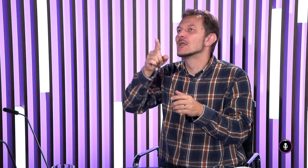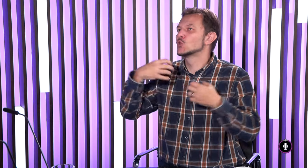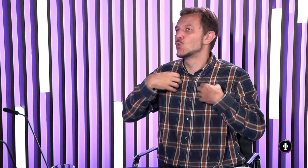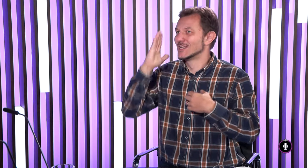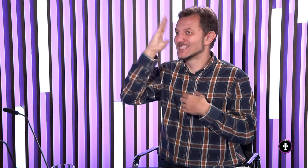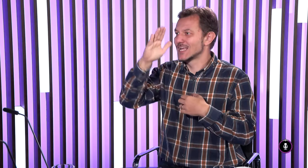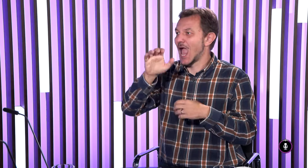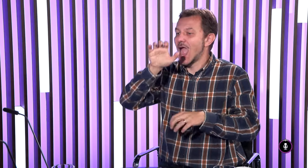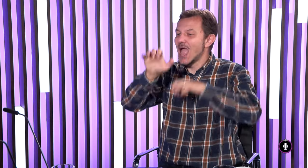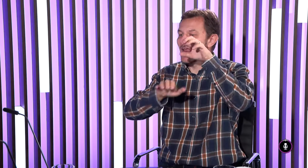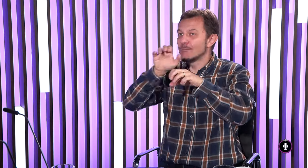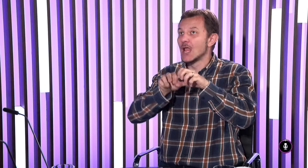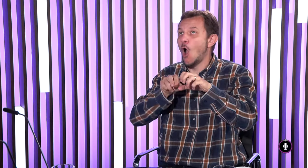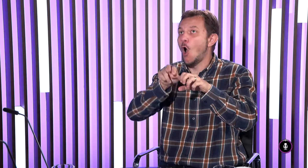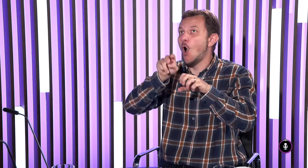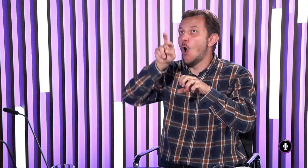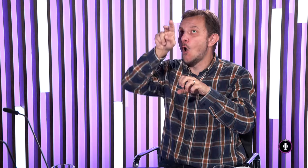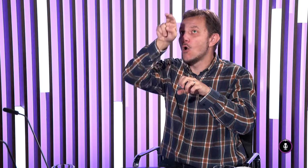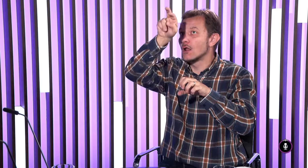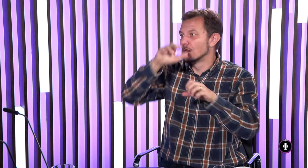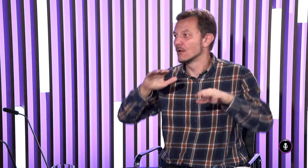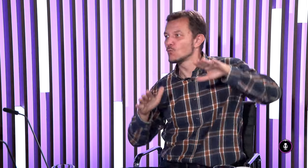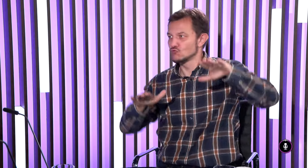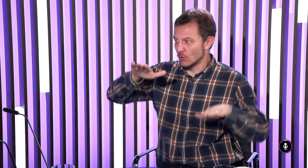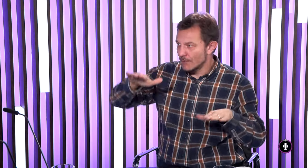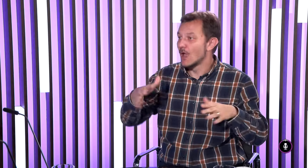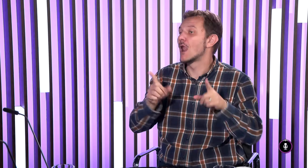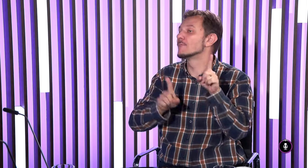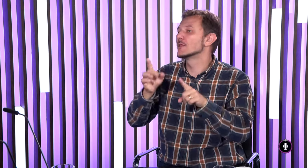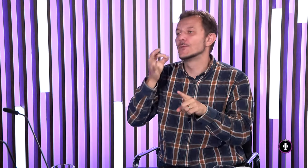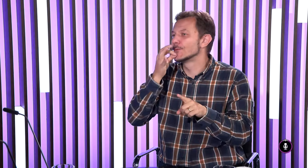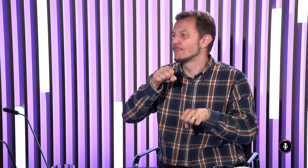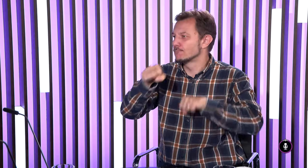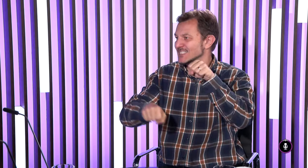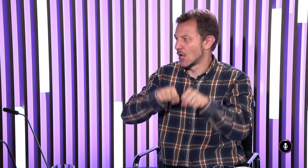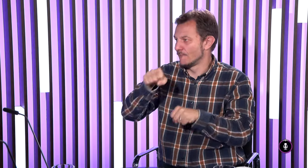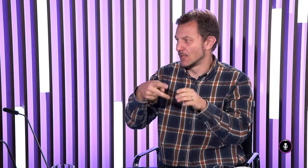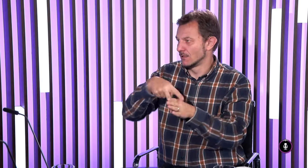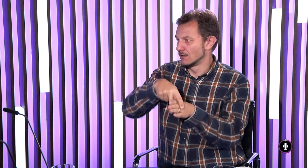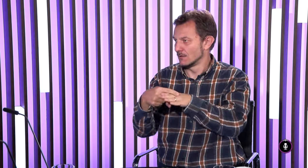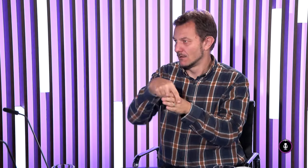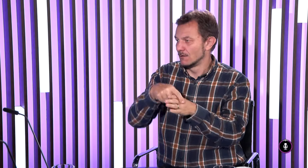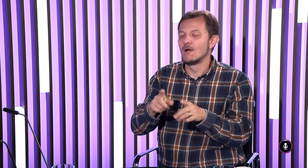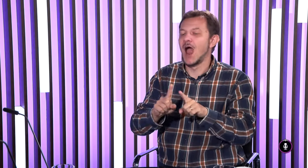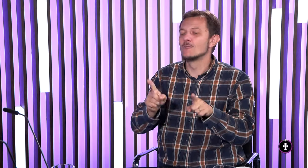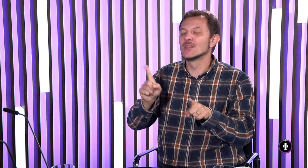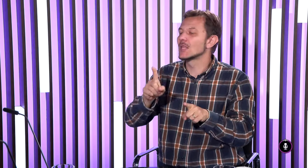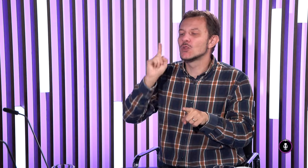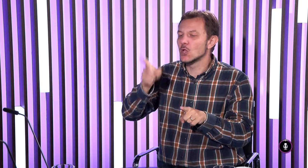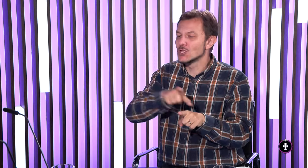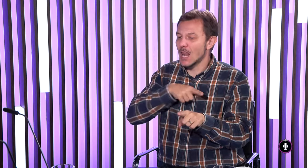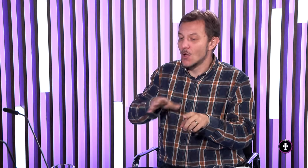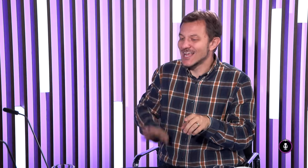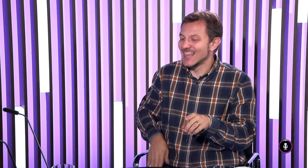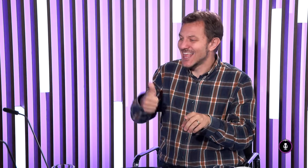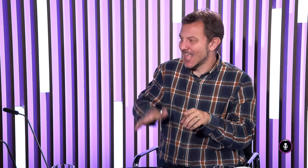túto motorikou, napríklad v rámci turistíky, keď sa ide hore do nejakého terénu alebo napríklad bicyklovať môže cítiť